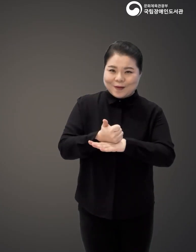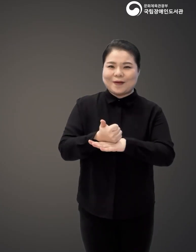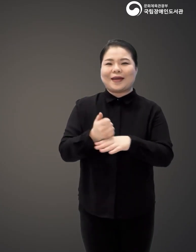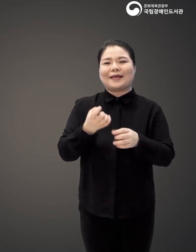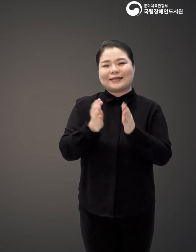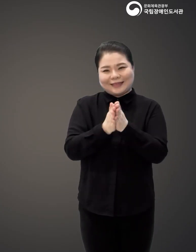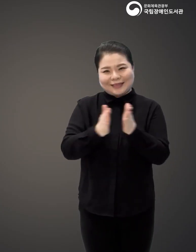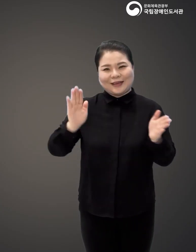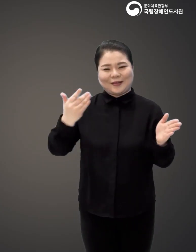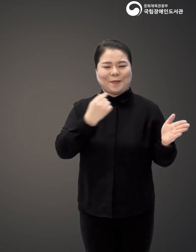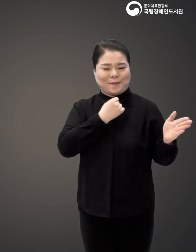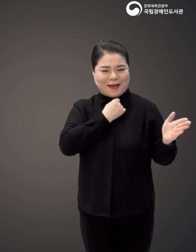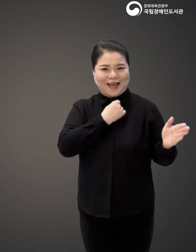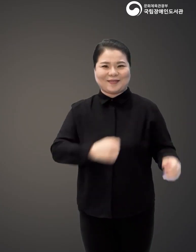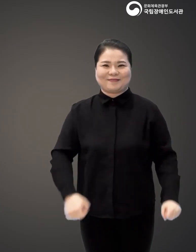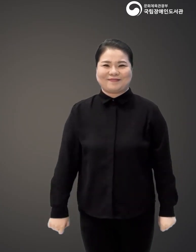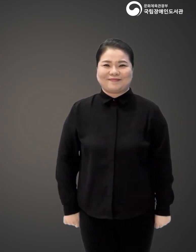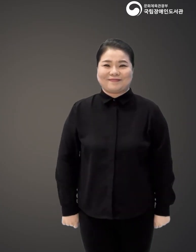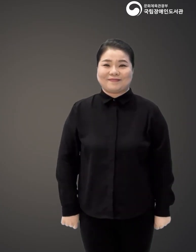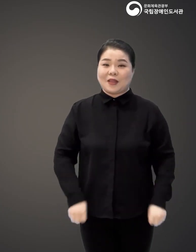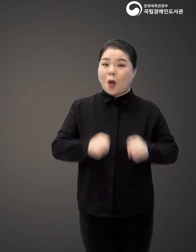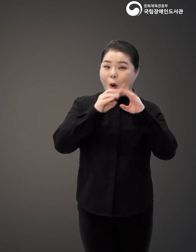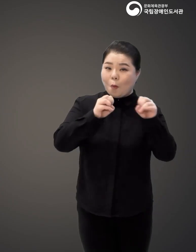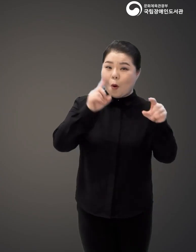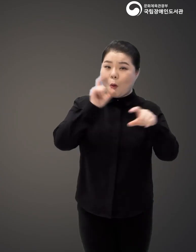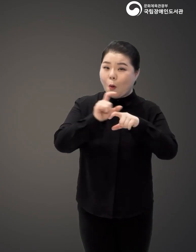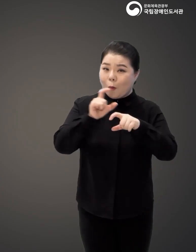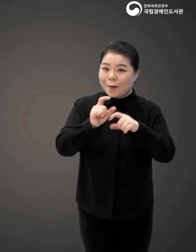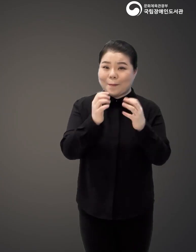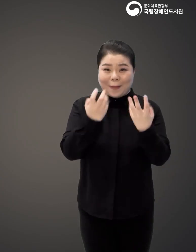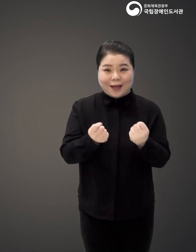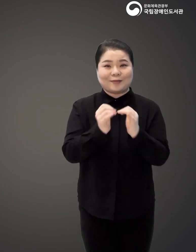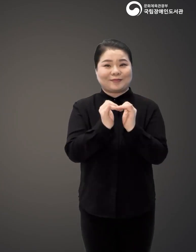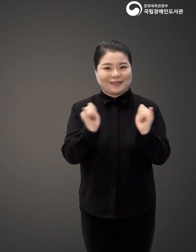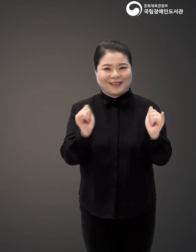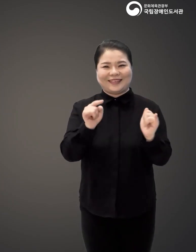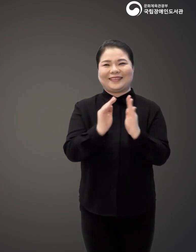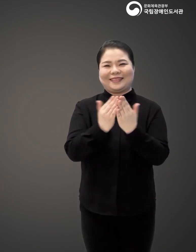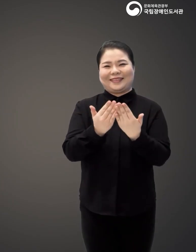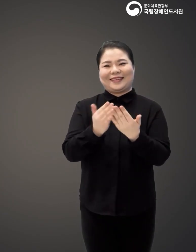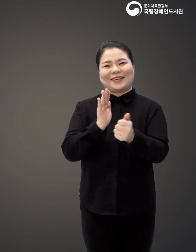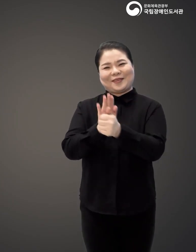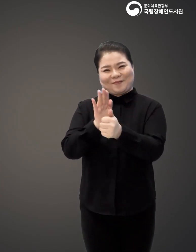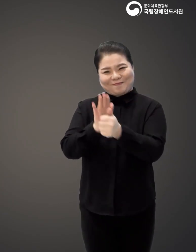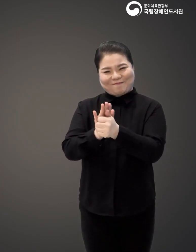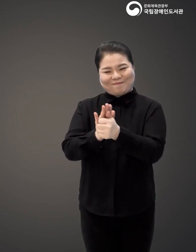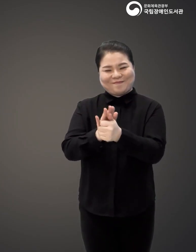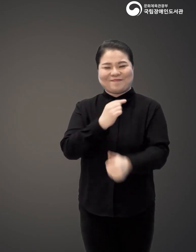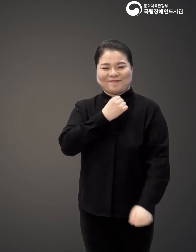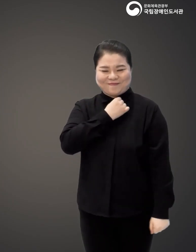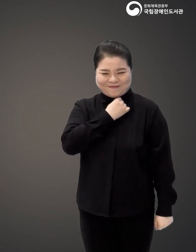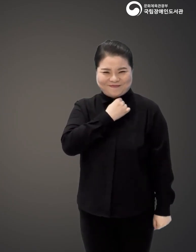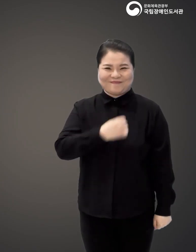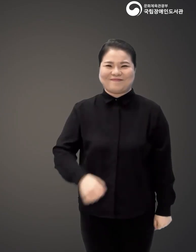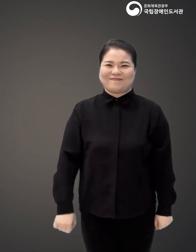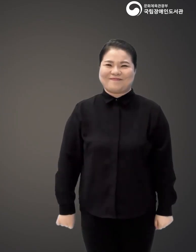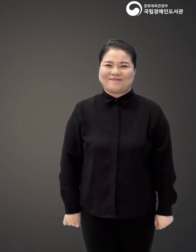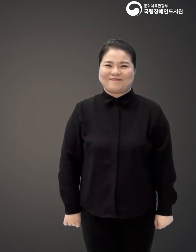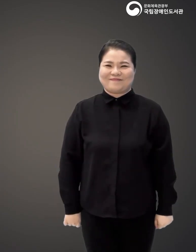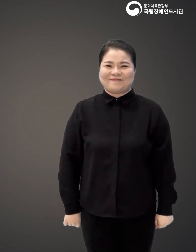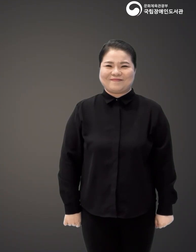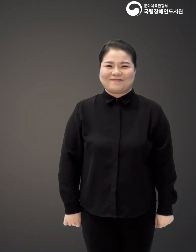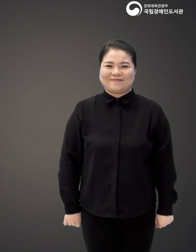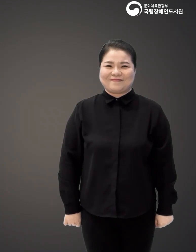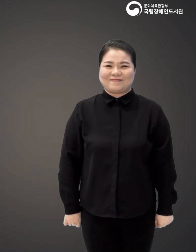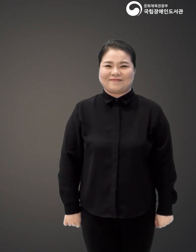씨앗이 되고 싸게 되기를 바란다. 홍보로 고민이신 많은 분들에게 작가의 이 소망이 닿았으면 좋겠습니다.